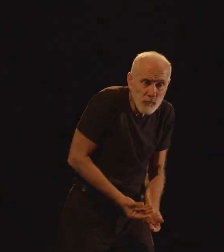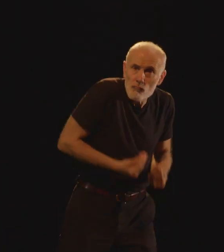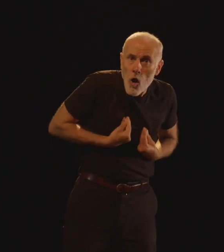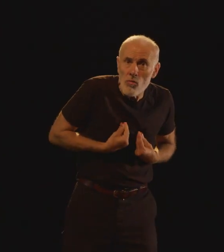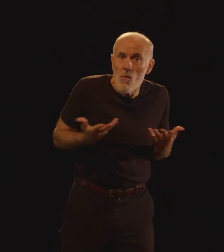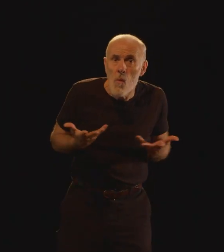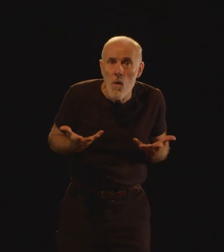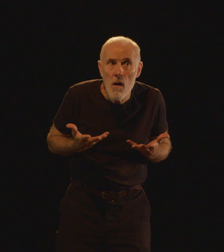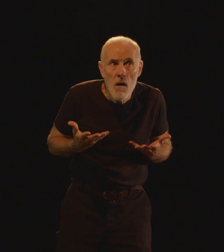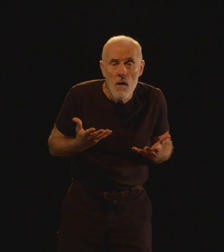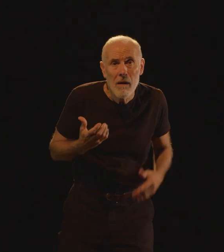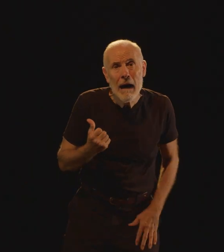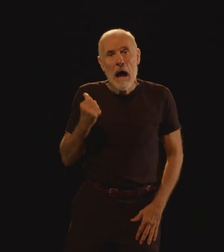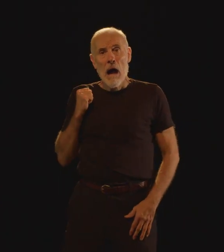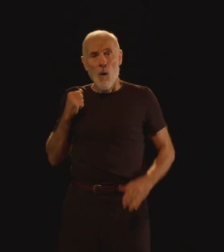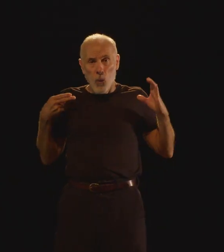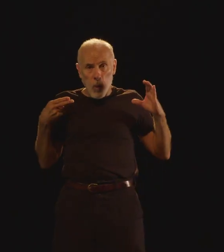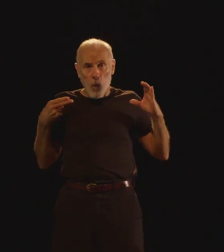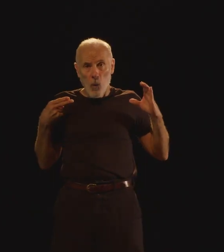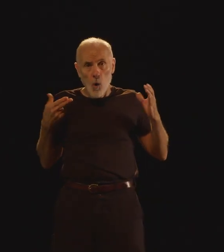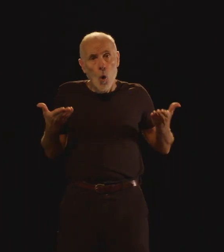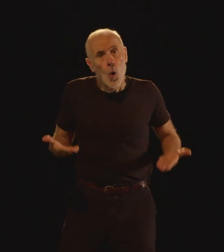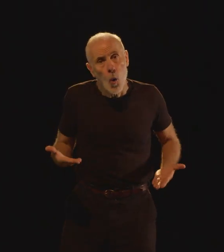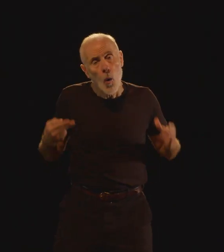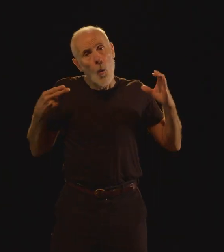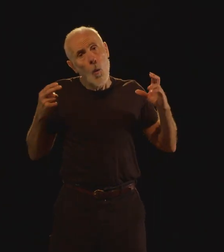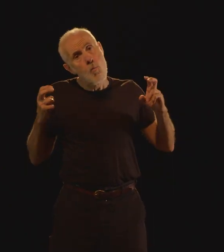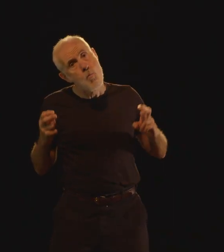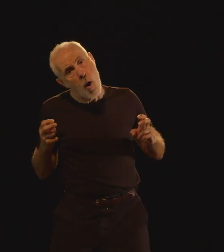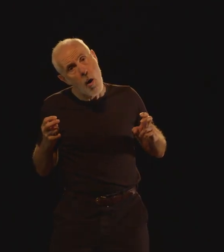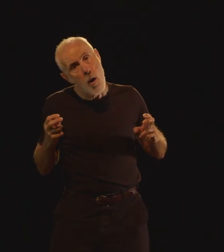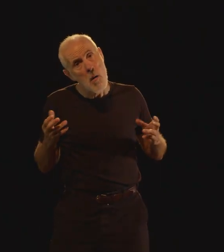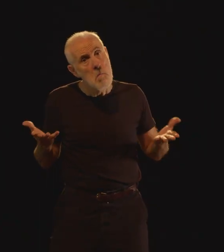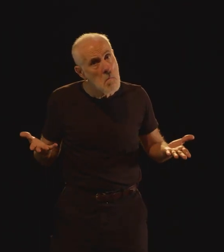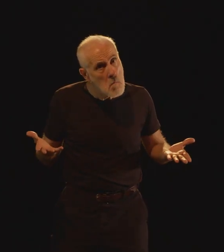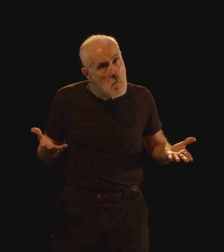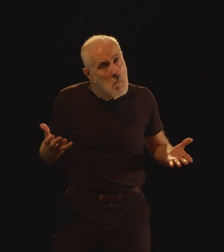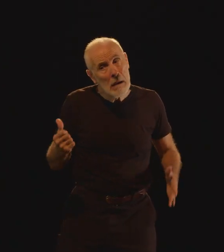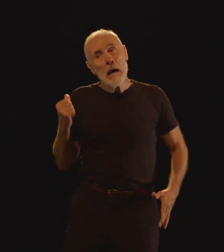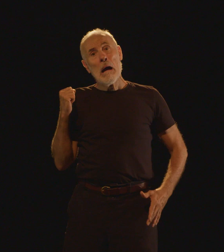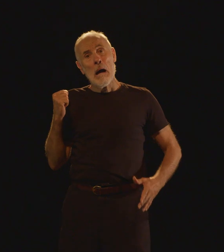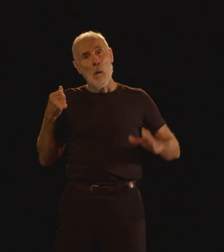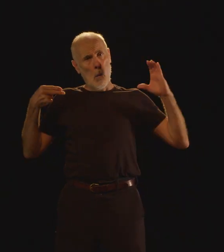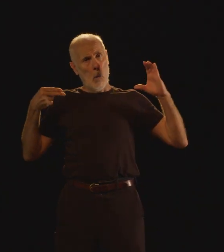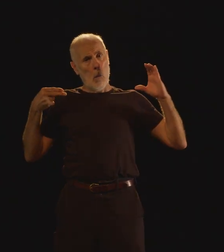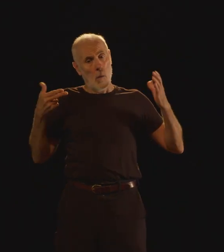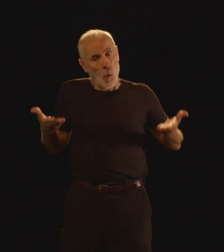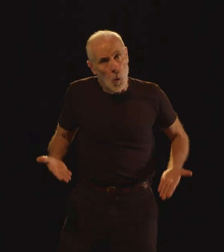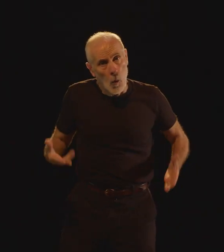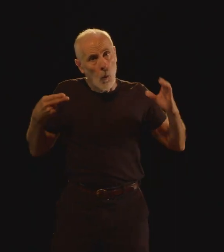on arrive au fond On est moins qu'on qui est ? On est moins qu'on